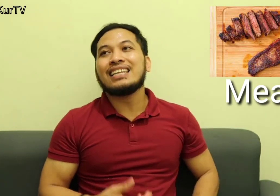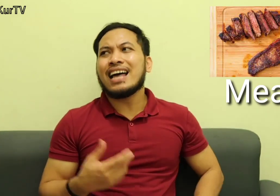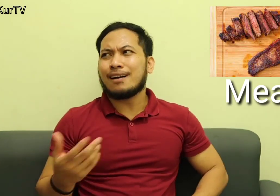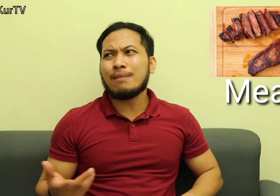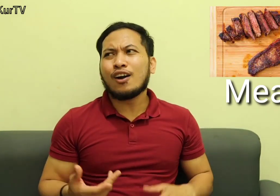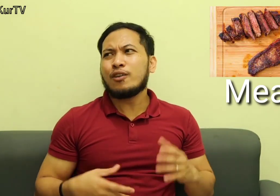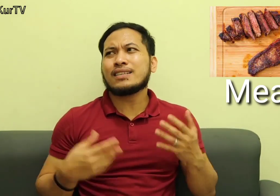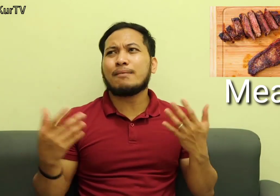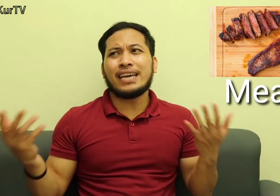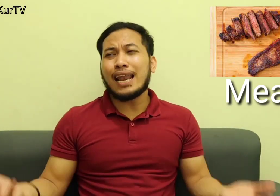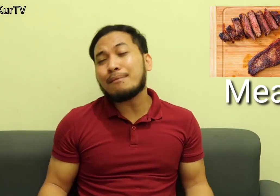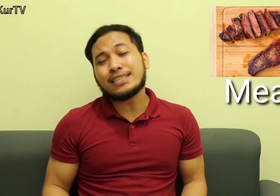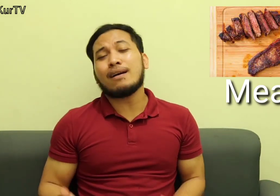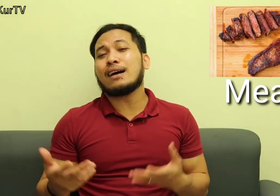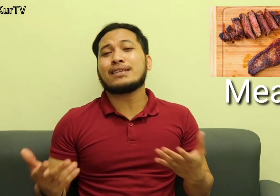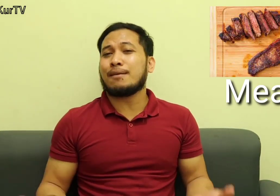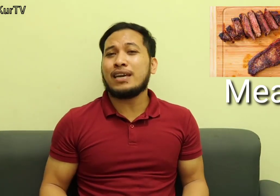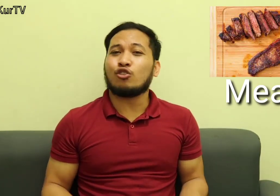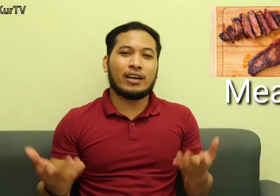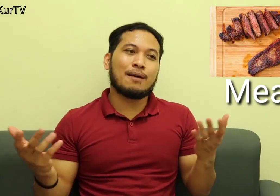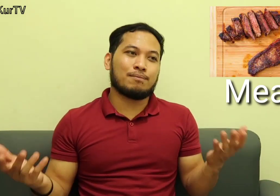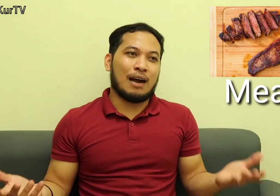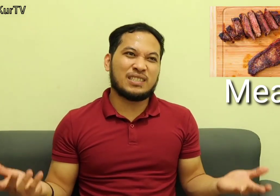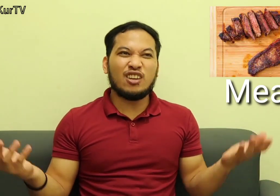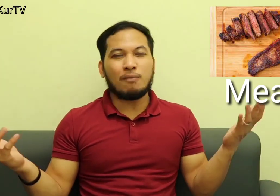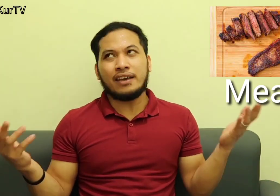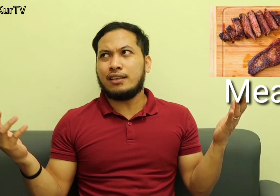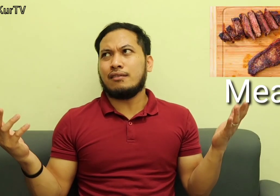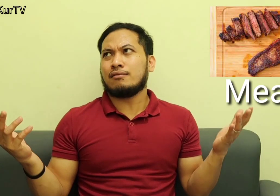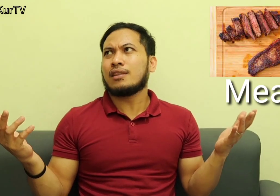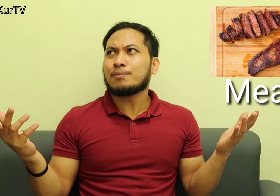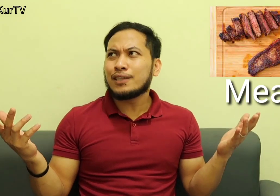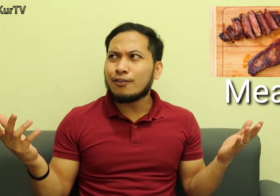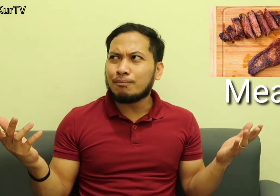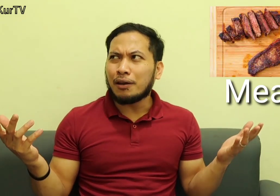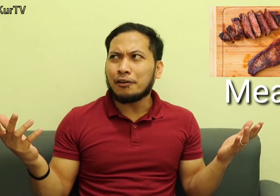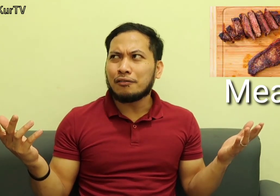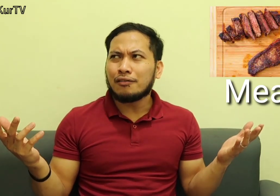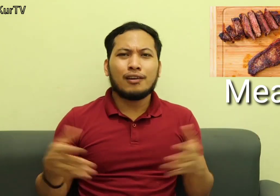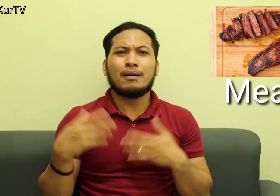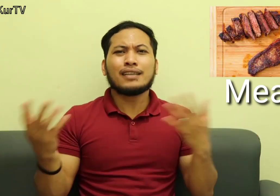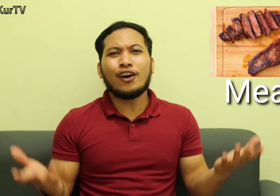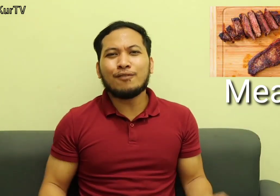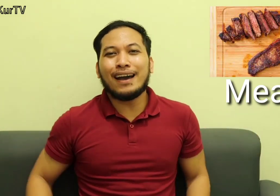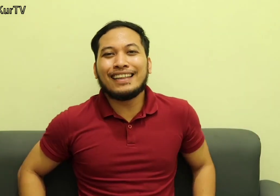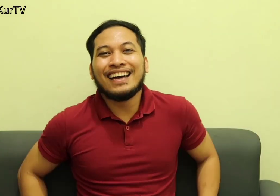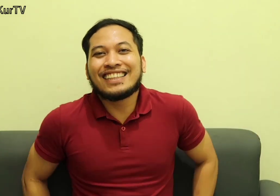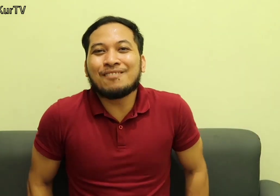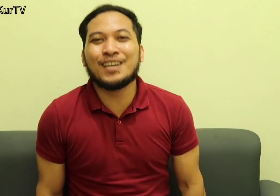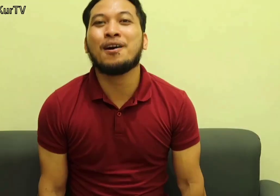Nilagang bako O basta may kinalaman sa baka Basta meat O kaya Tapsilog Ayon Tapsilog Basta kung ano man Tapsilog